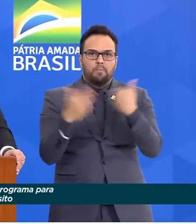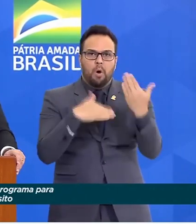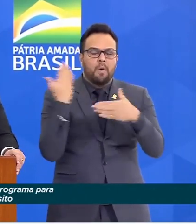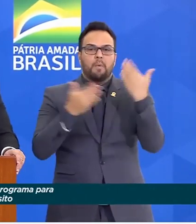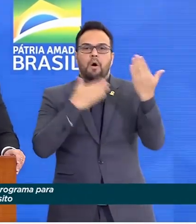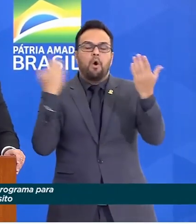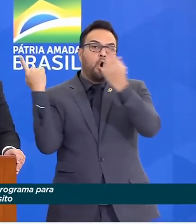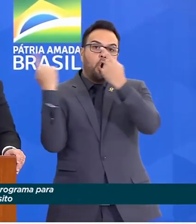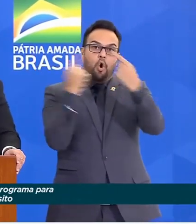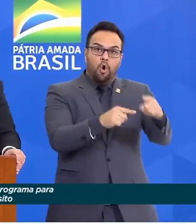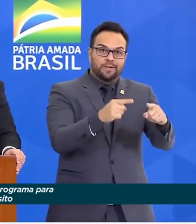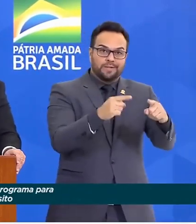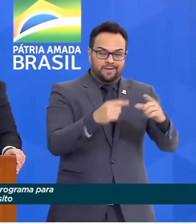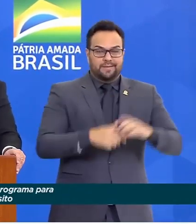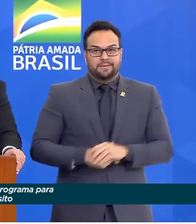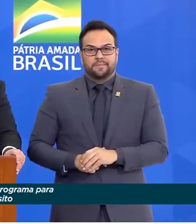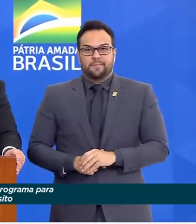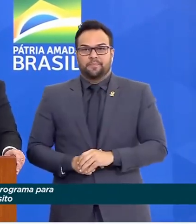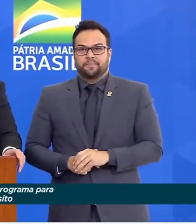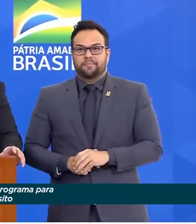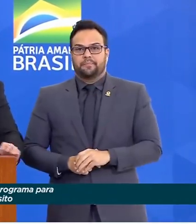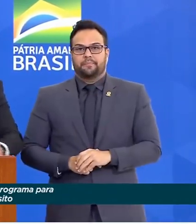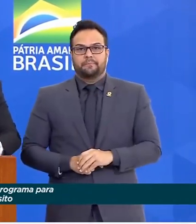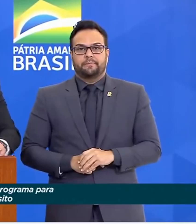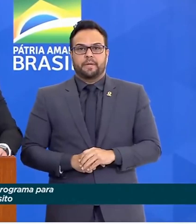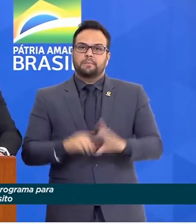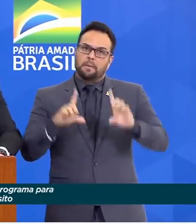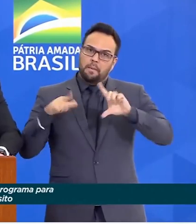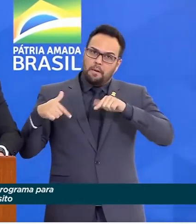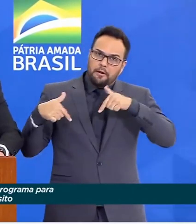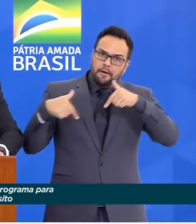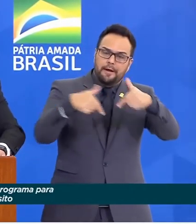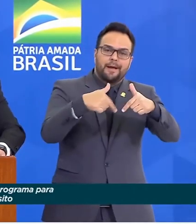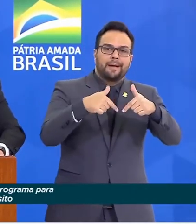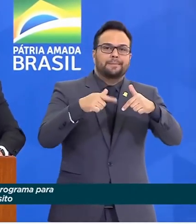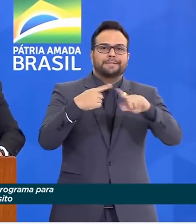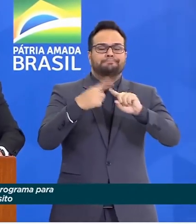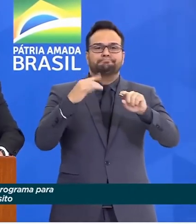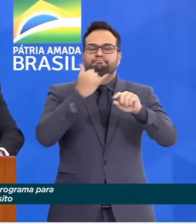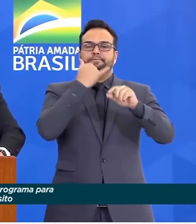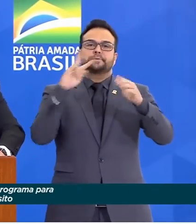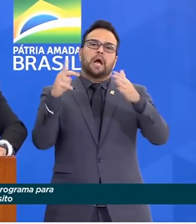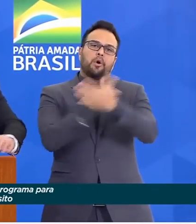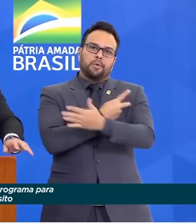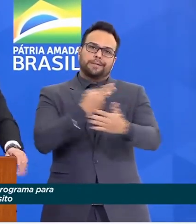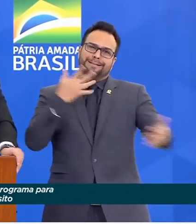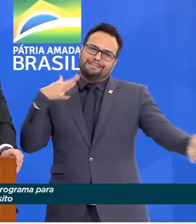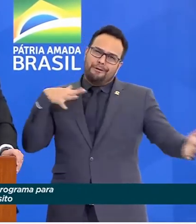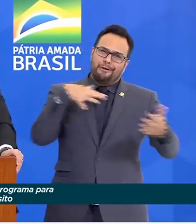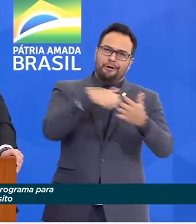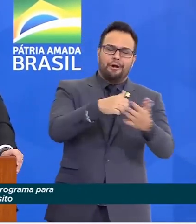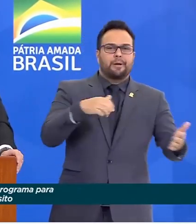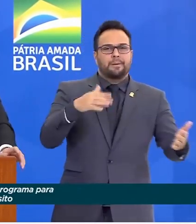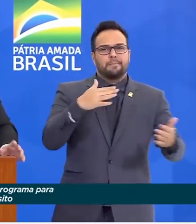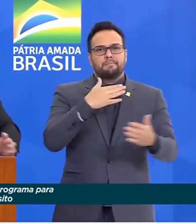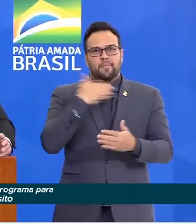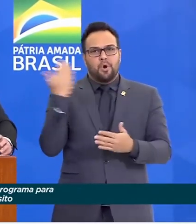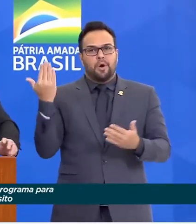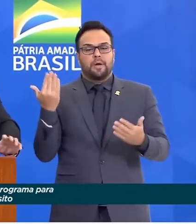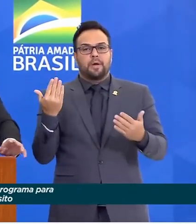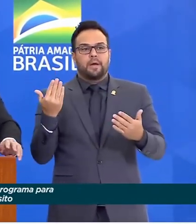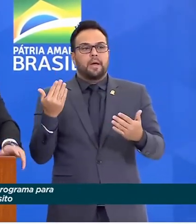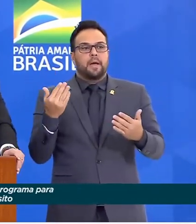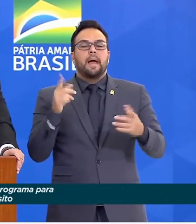de vidas, o combate a essa tragédia social, essa tragédia humana, ela está